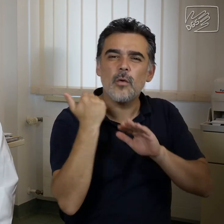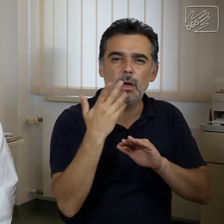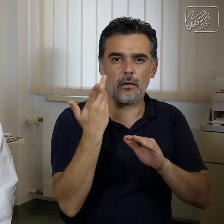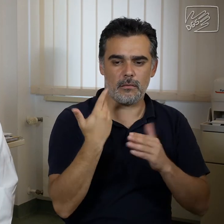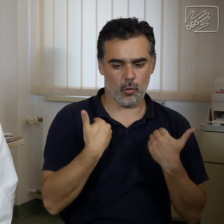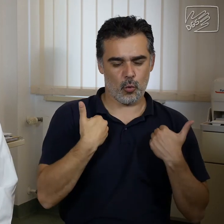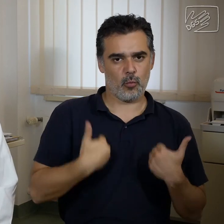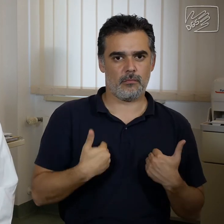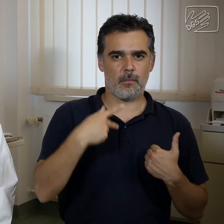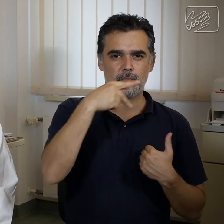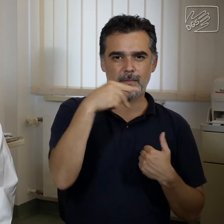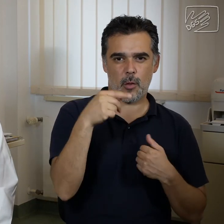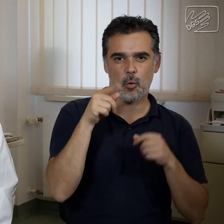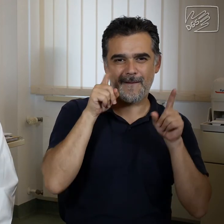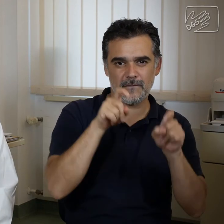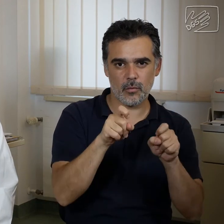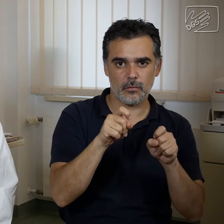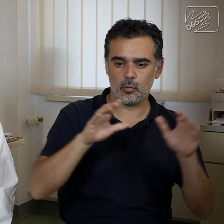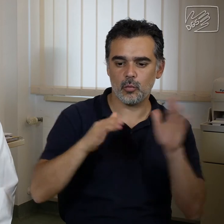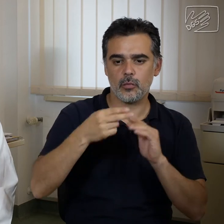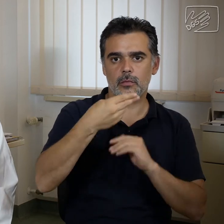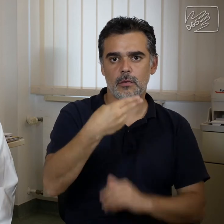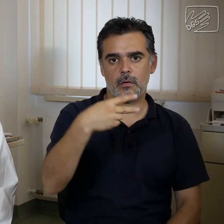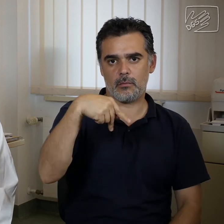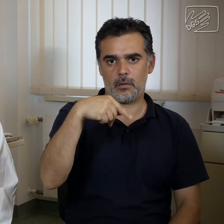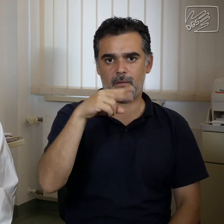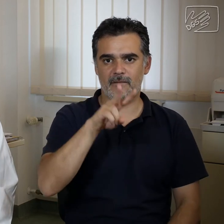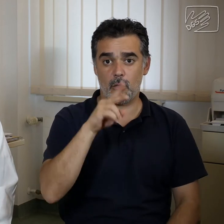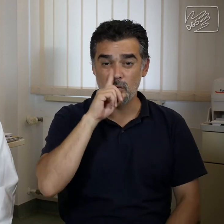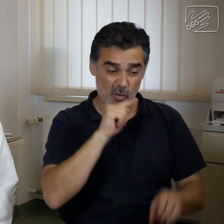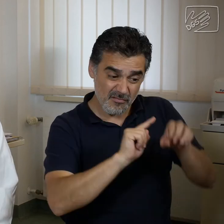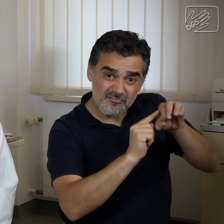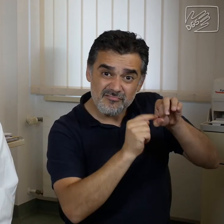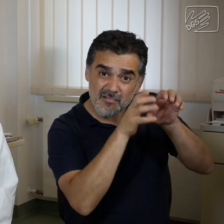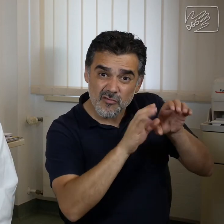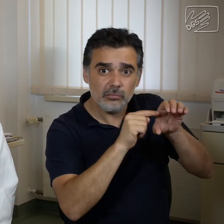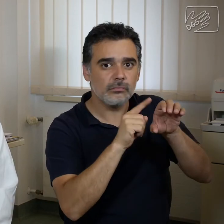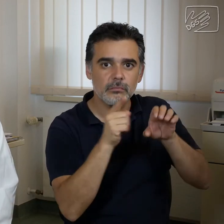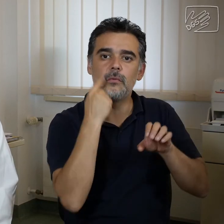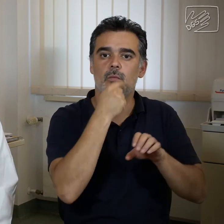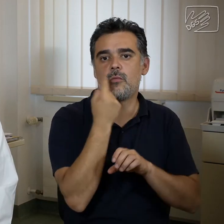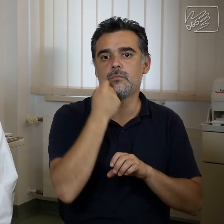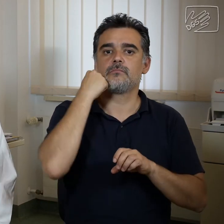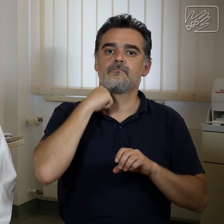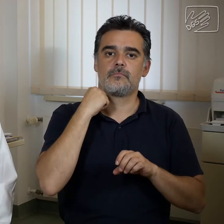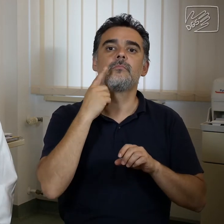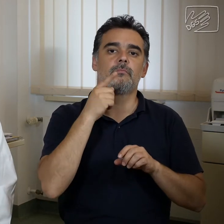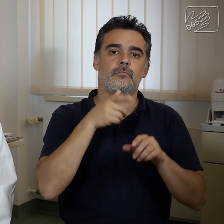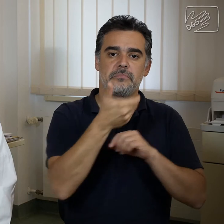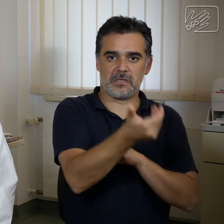Knubbeln nicht nur im Analkanal, sondern eben auch im Mund und Rachenraum sowie am Penis. Wichtig ist die frühe Erkennung, weil